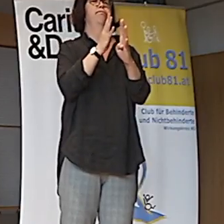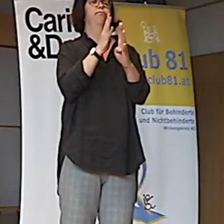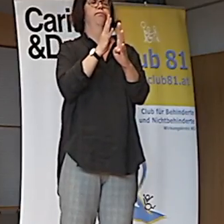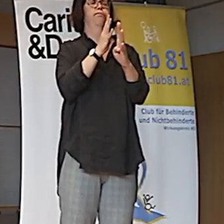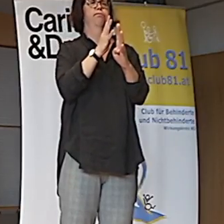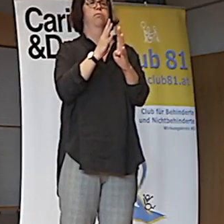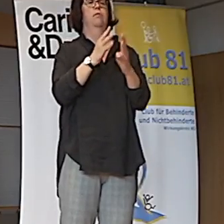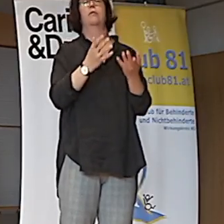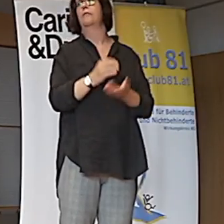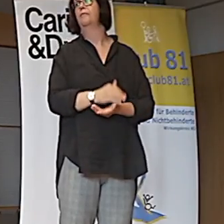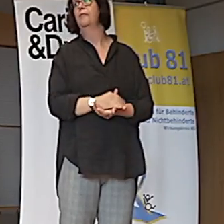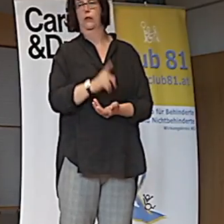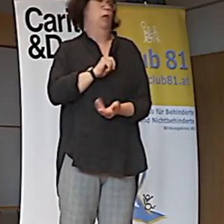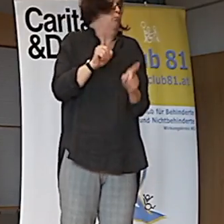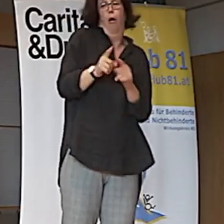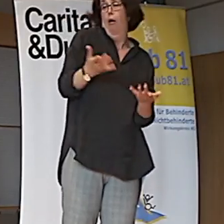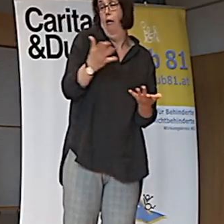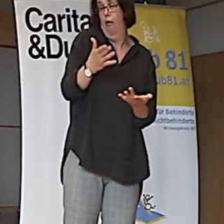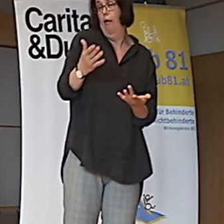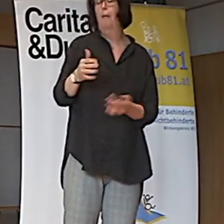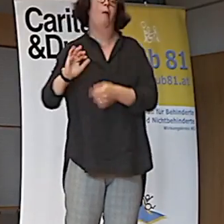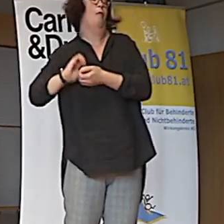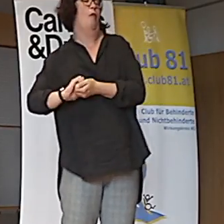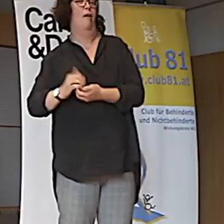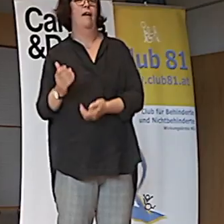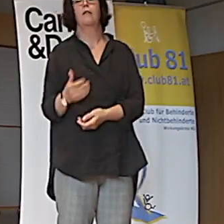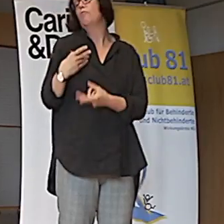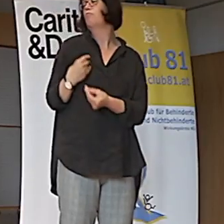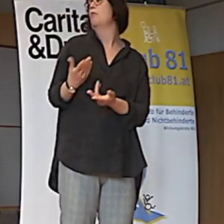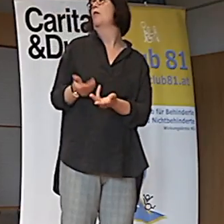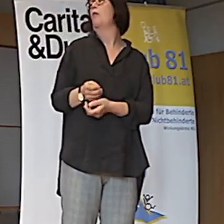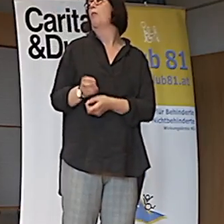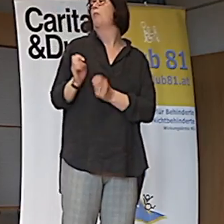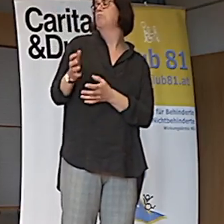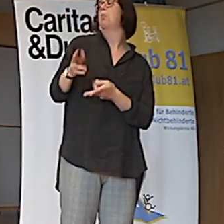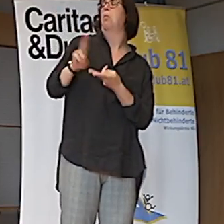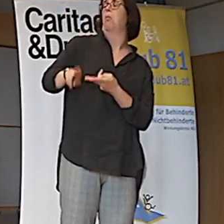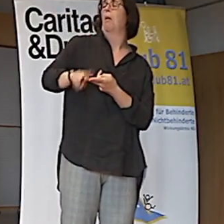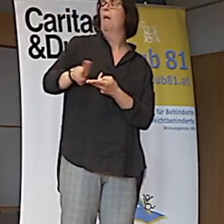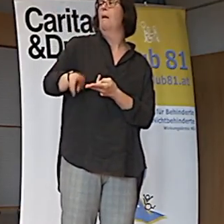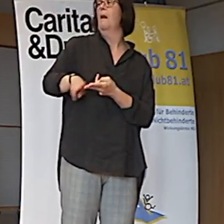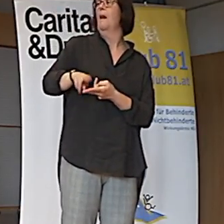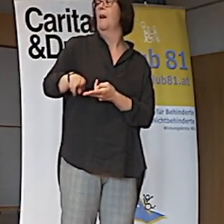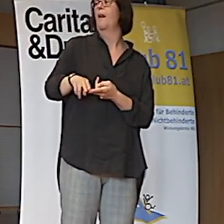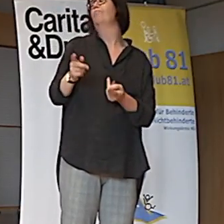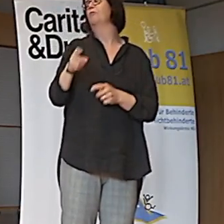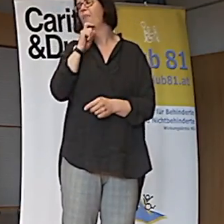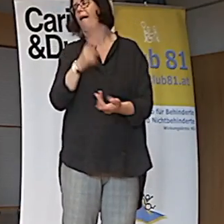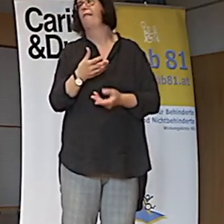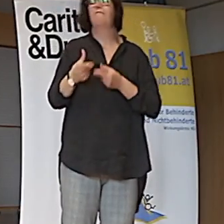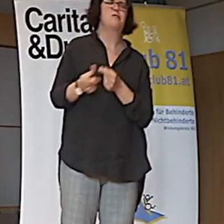Mit vielen Leuten. Ich auch, Spätzl. Steht mit mir. Wir quatschen so. Spaß.